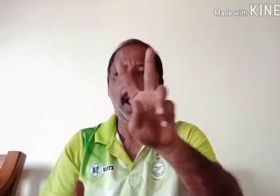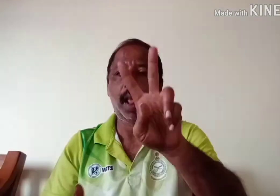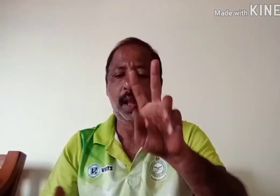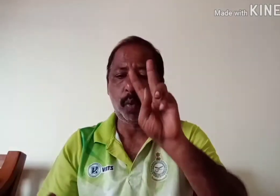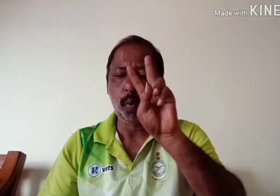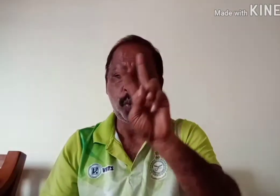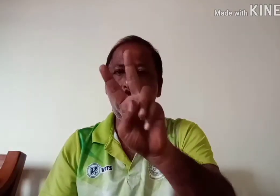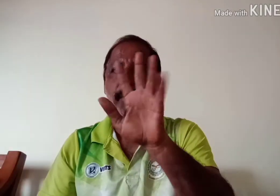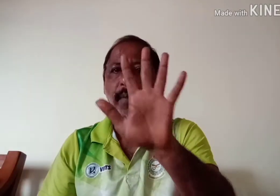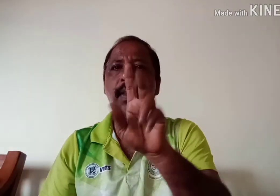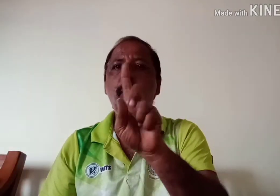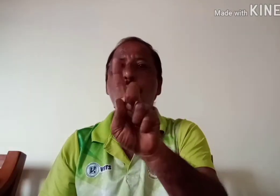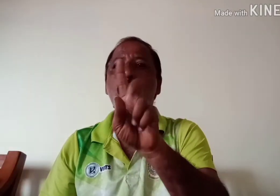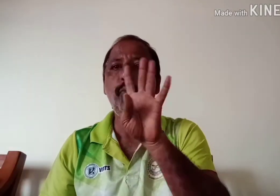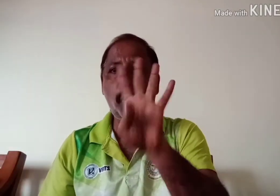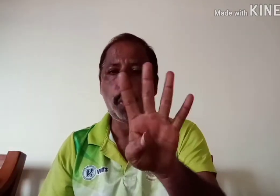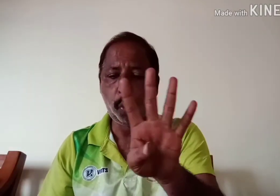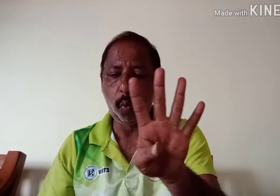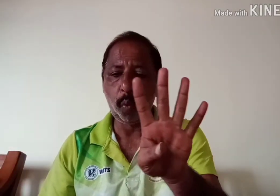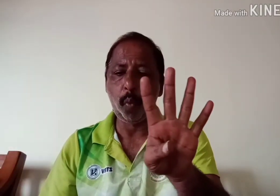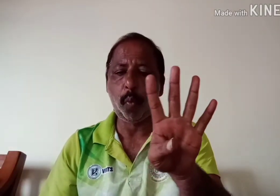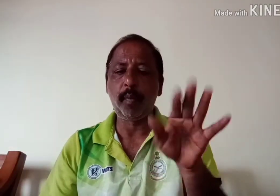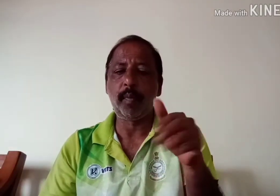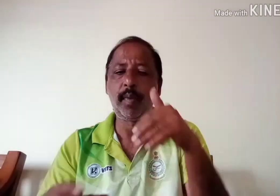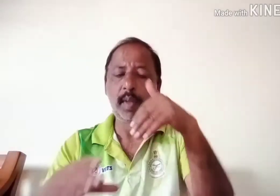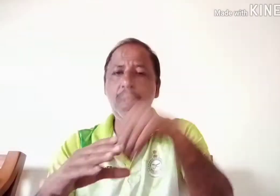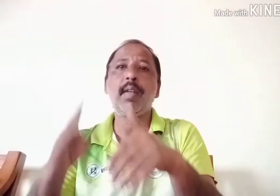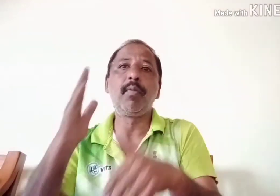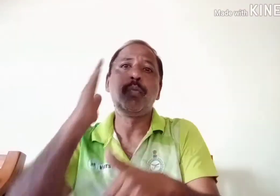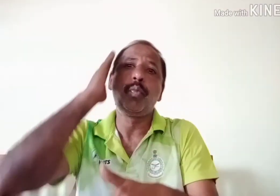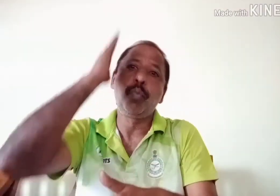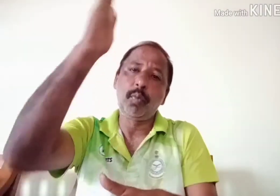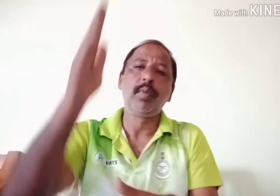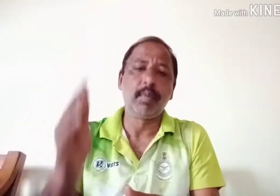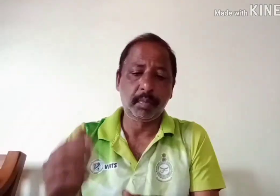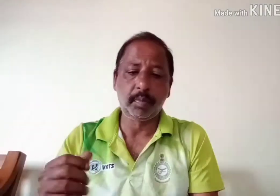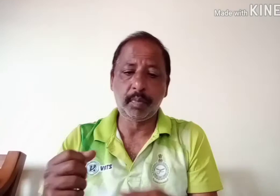क्योंकि पिछले साव में हम यहां पर आया है हमने कवर किया था और यहां पर इस तरह के